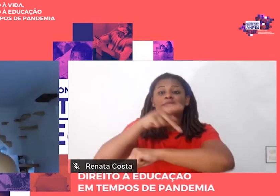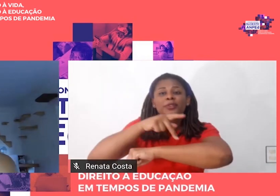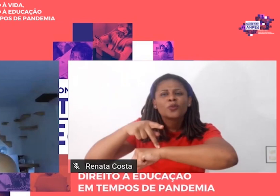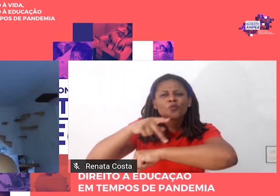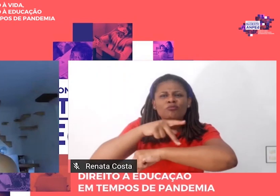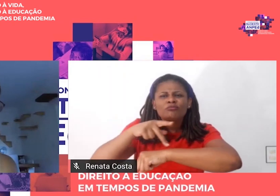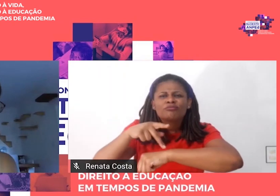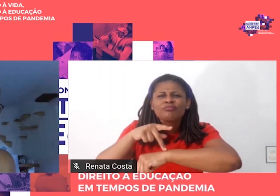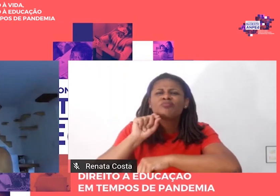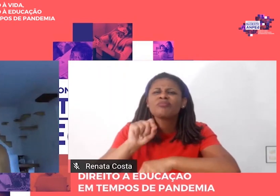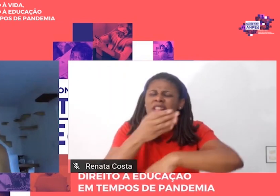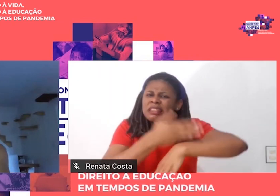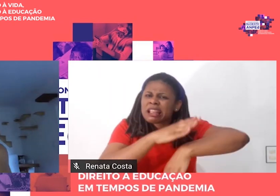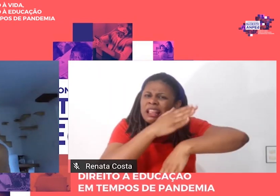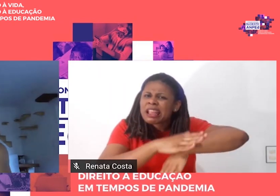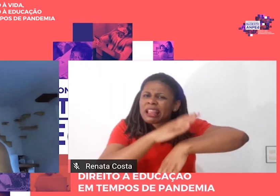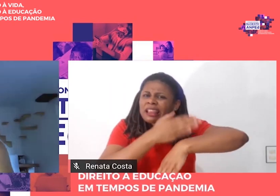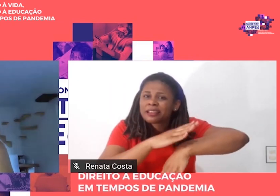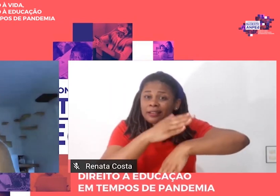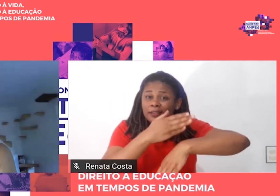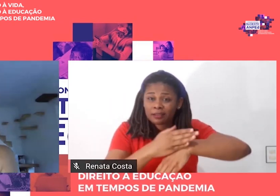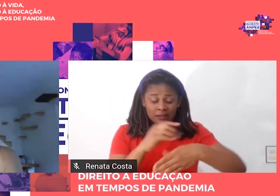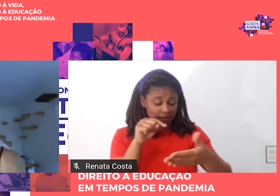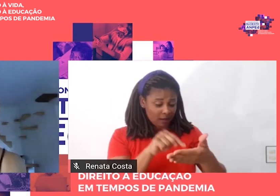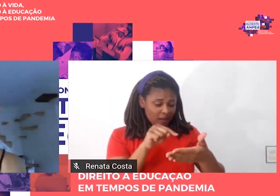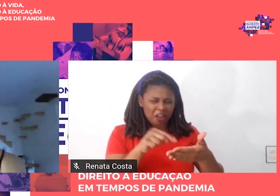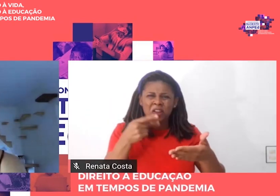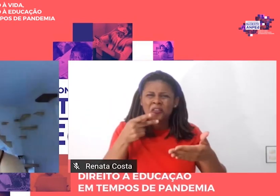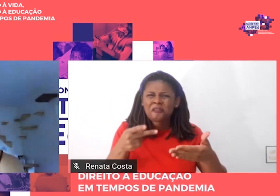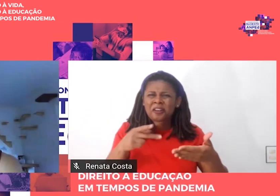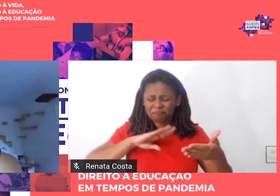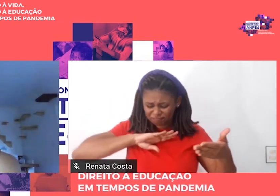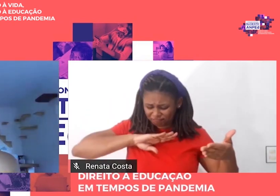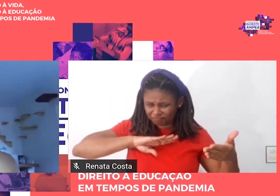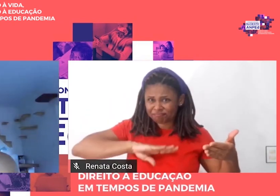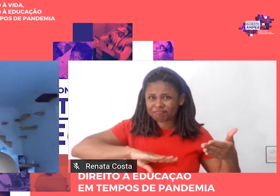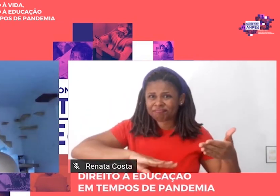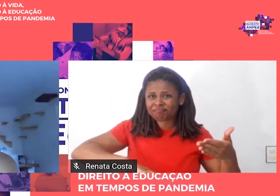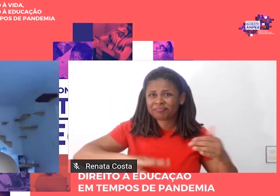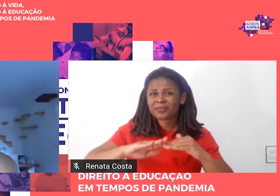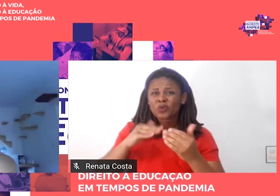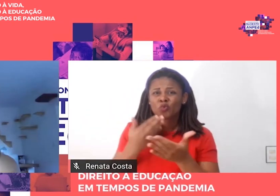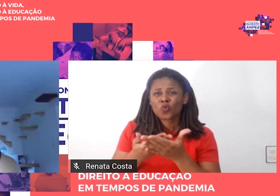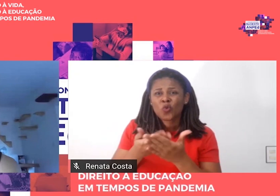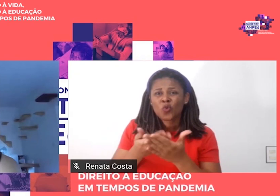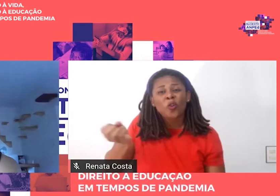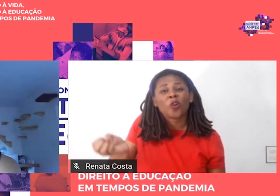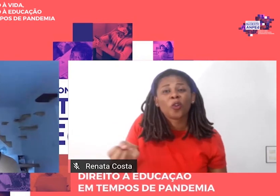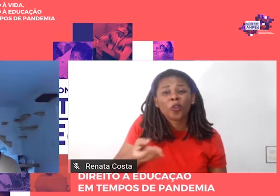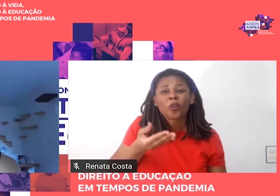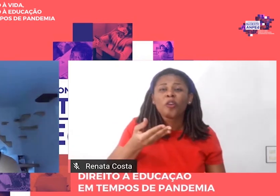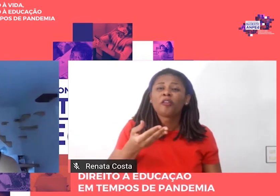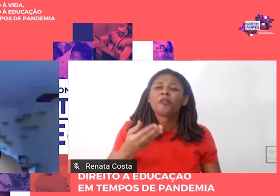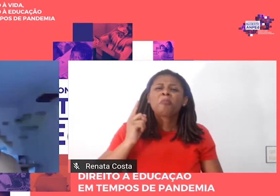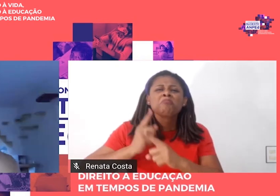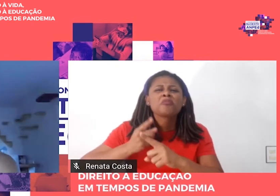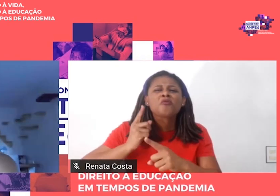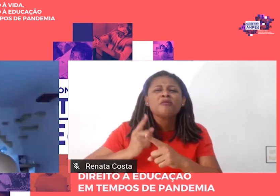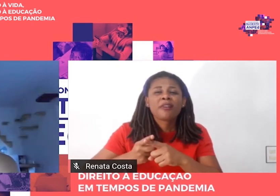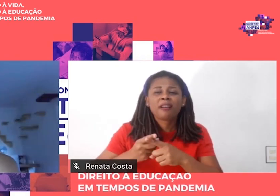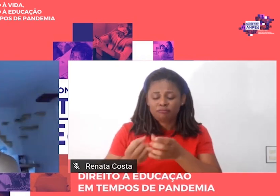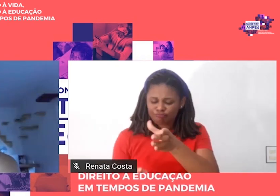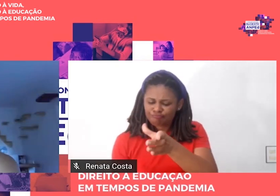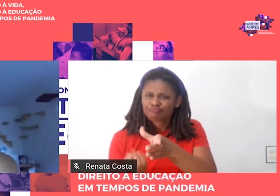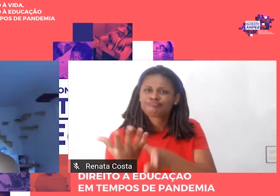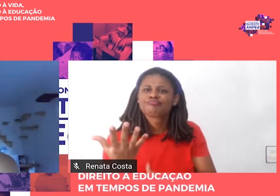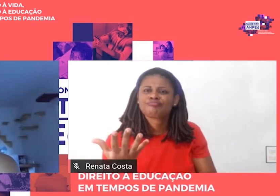frustração com a escola novismo foi fator relevante para o advento de uma teoria pedagógica que